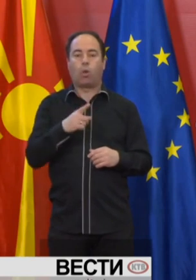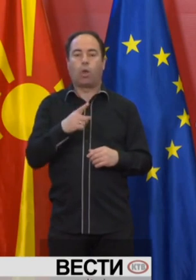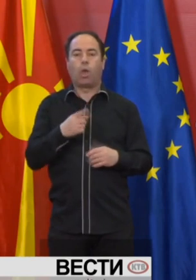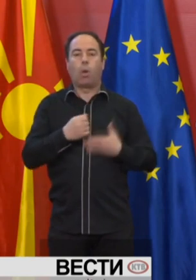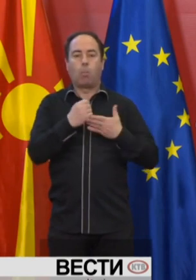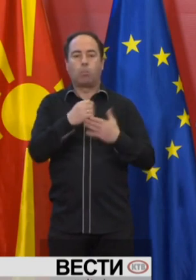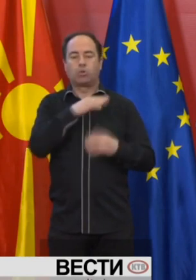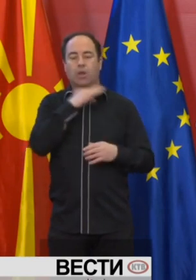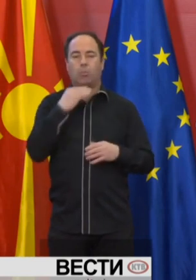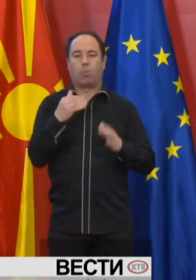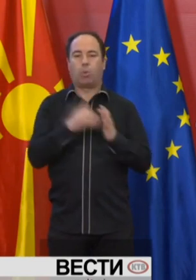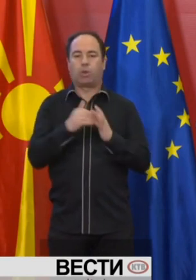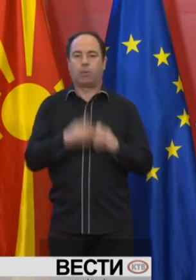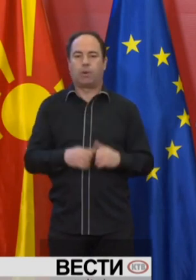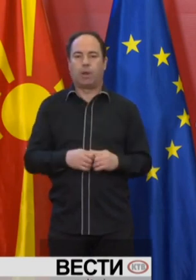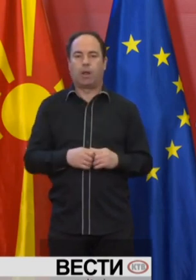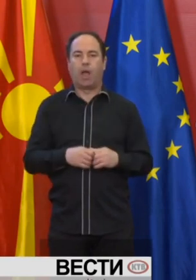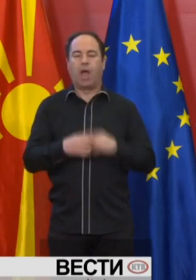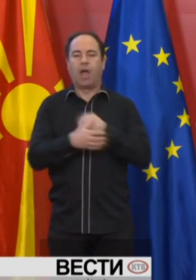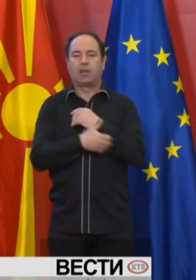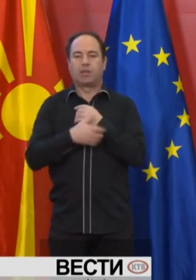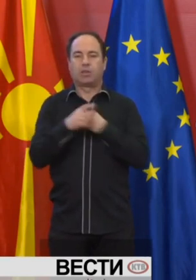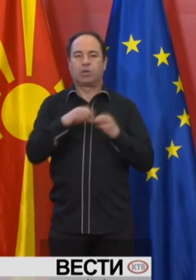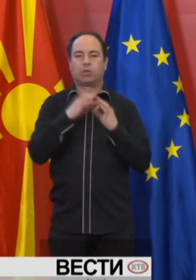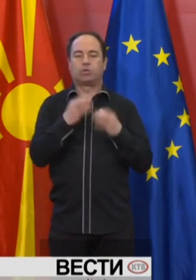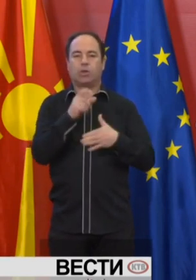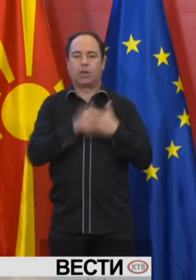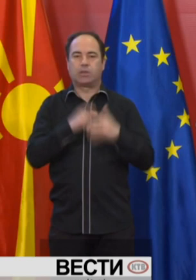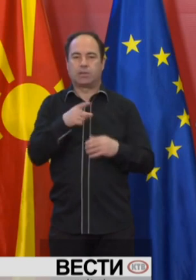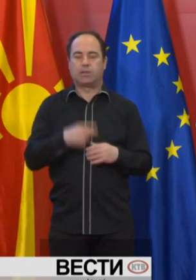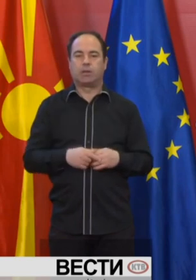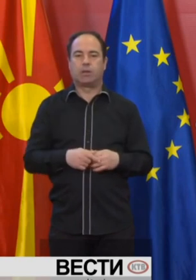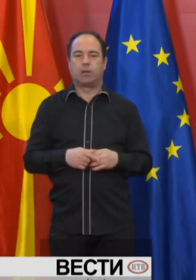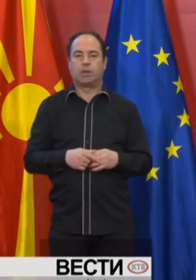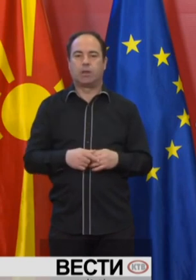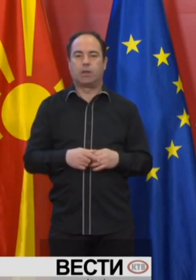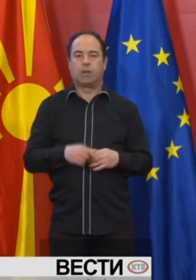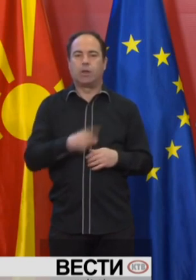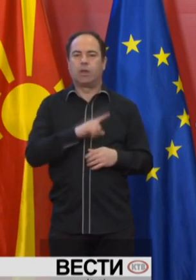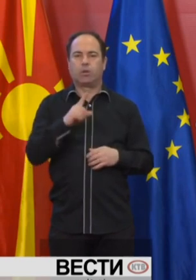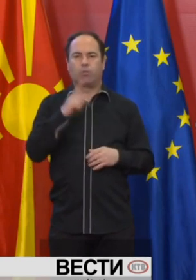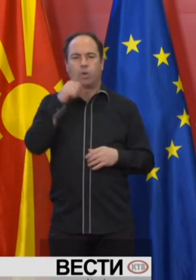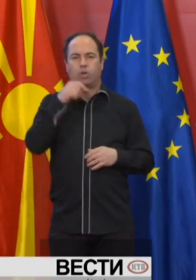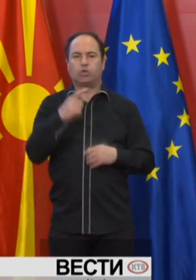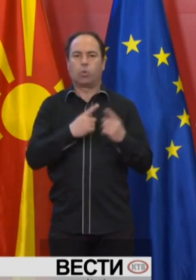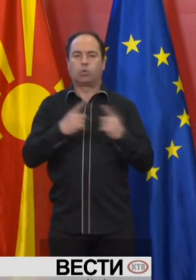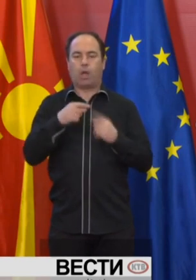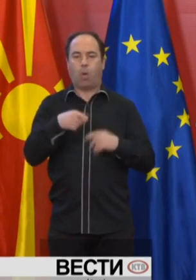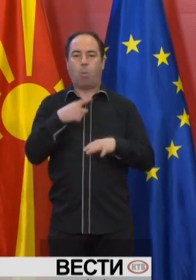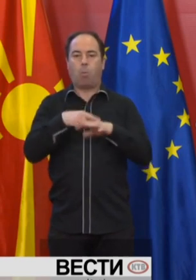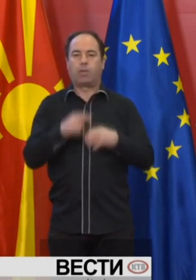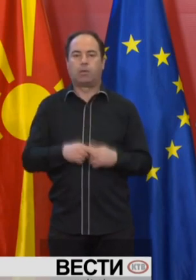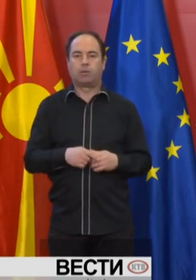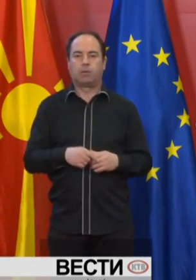помошта им е најпотребна, а најраневите членови на заедницата ниту во екстремните услови, како моментните,